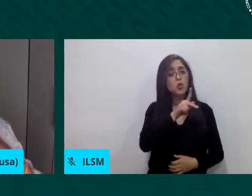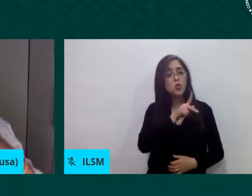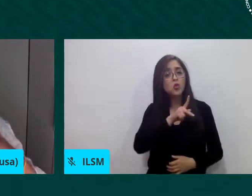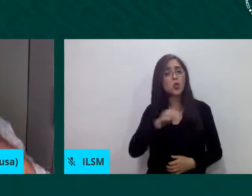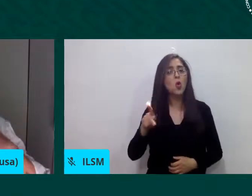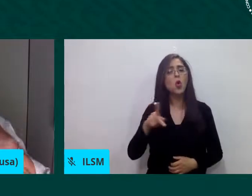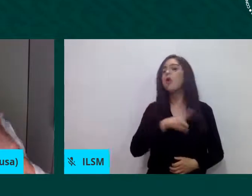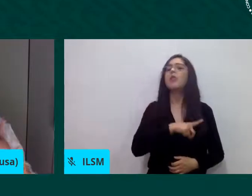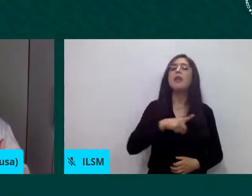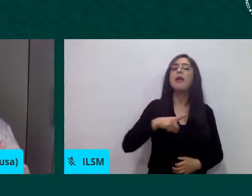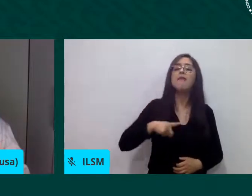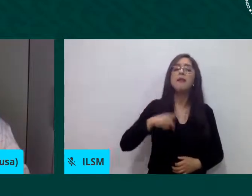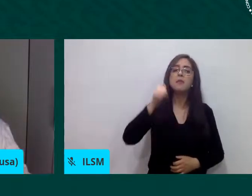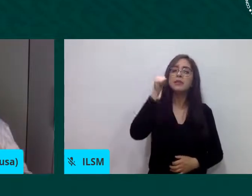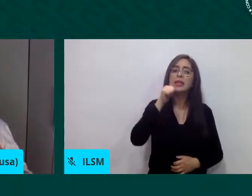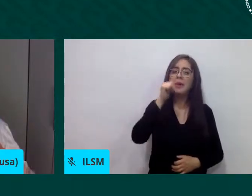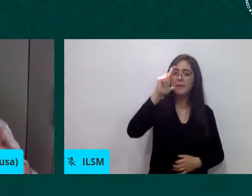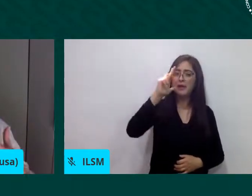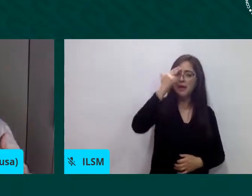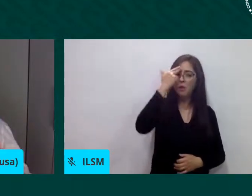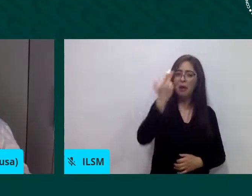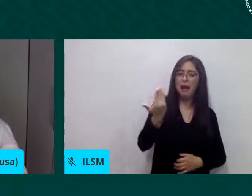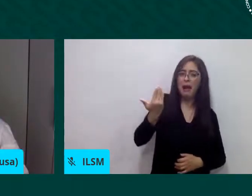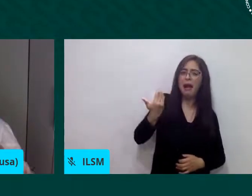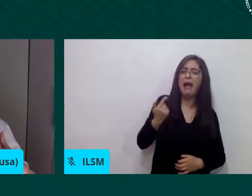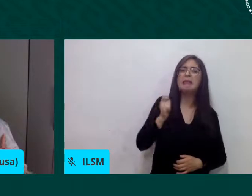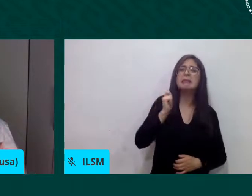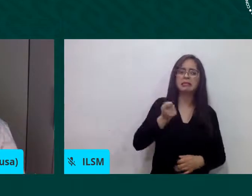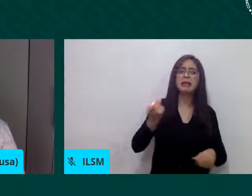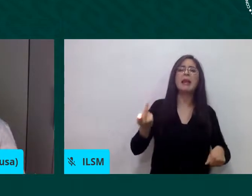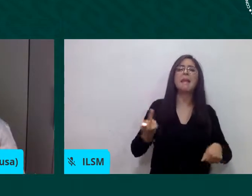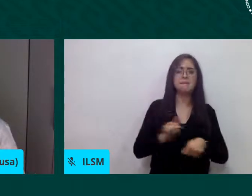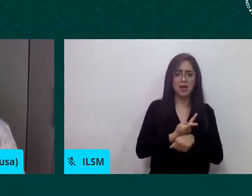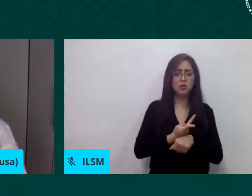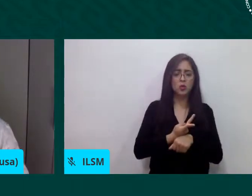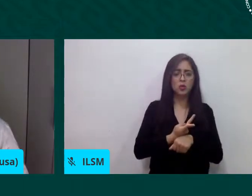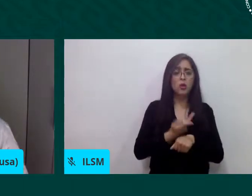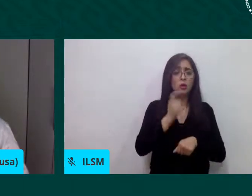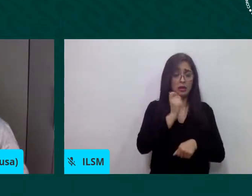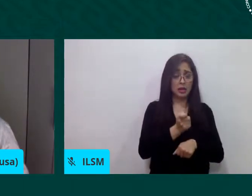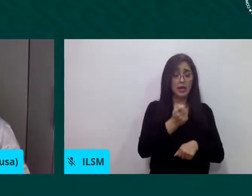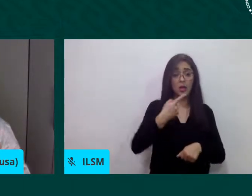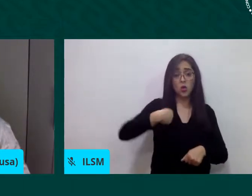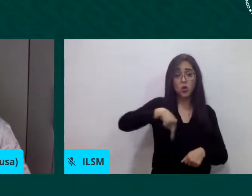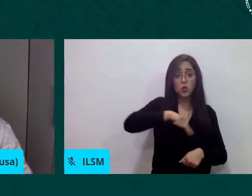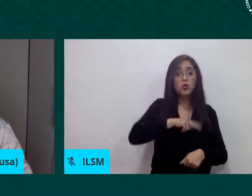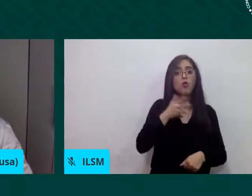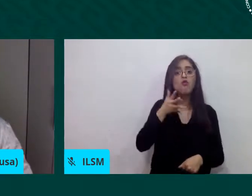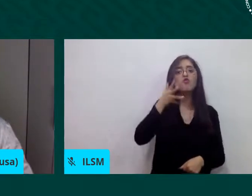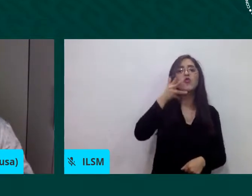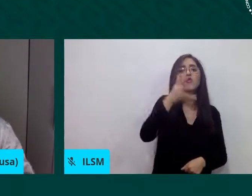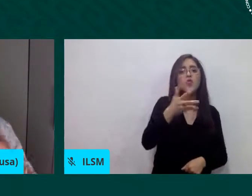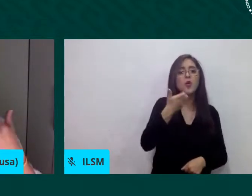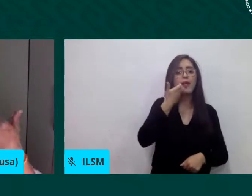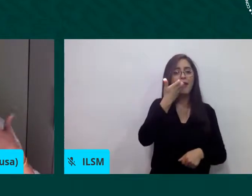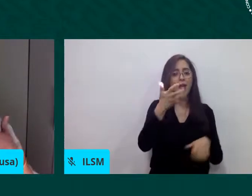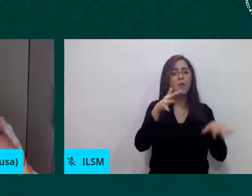qué sociedad entendemos construir, qué sociedad entendemos ser, tenemos también que